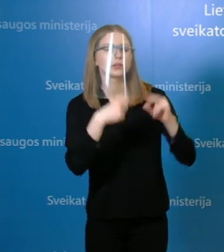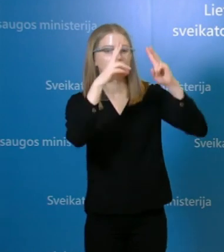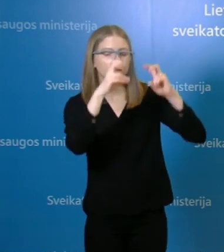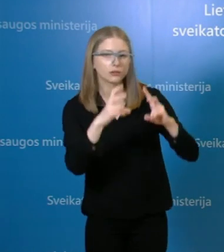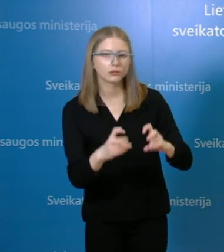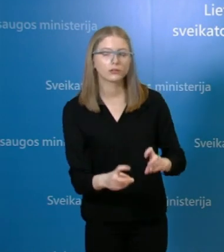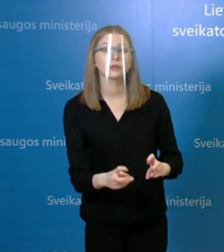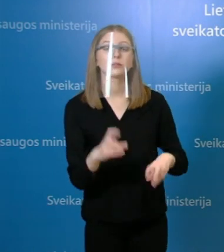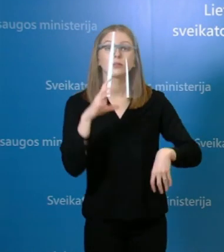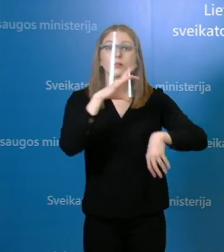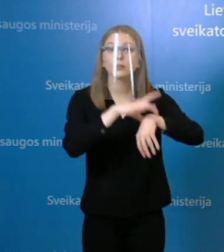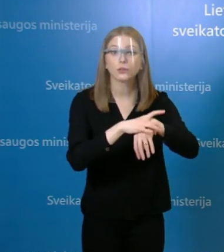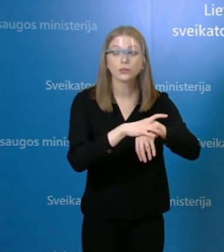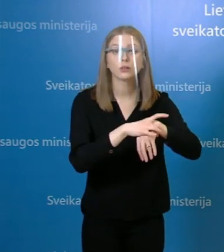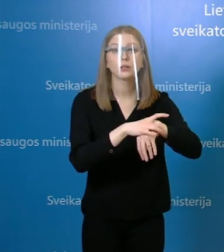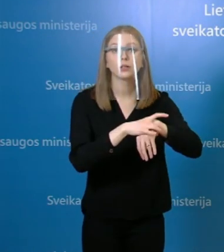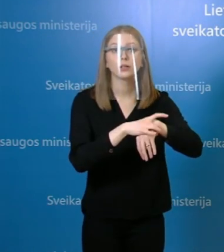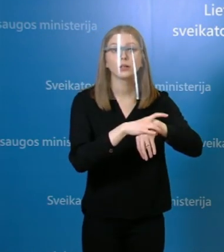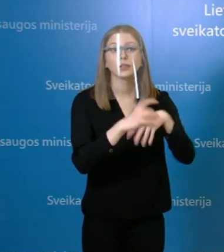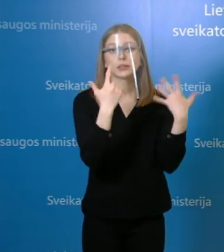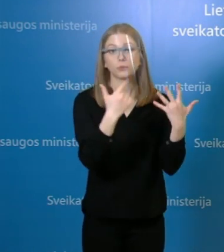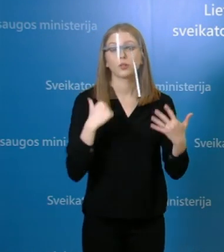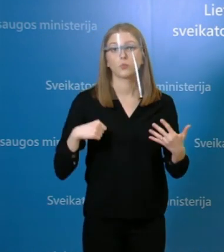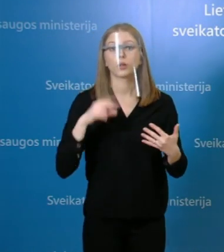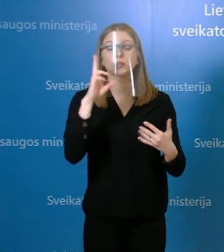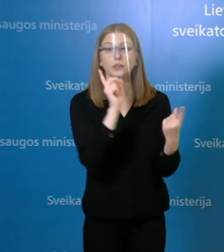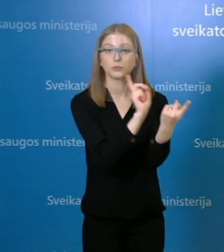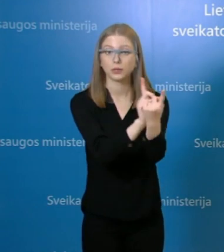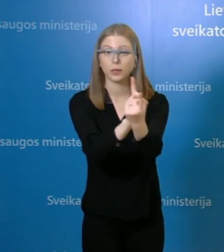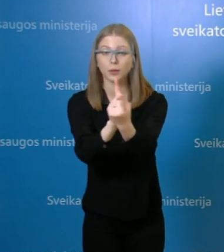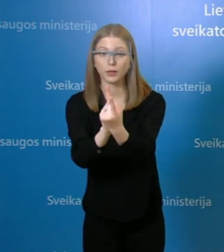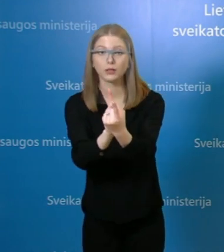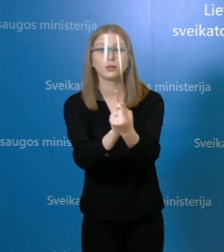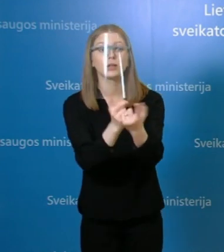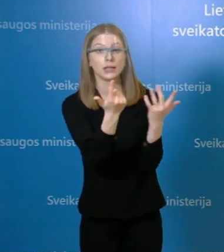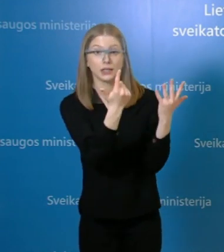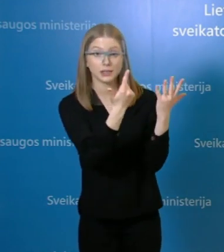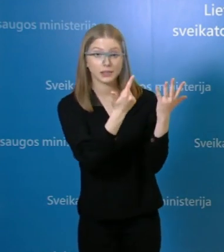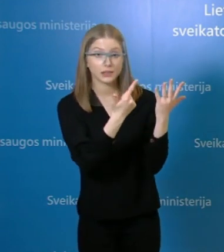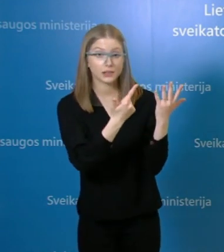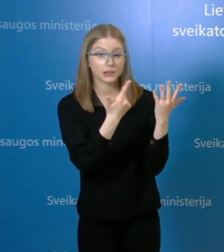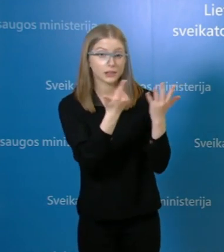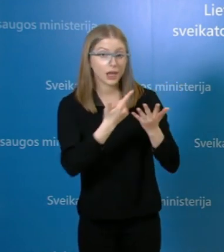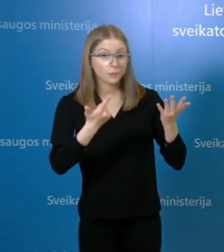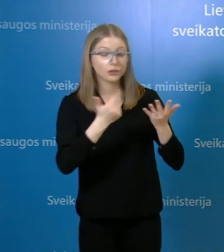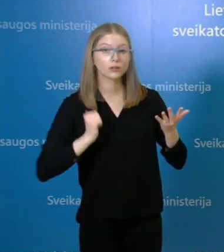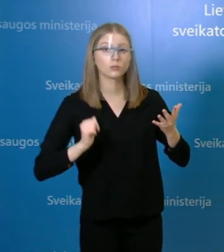buvo nustatyti septinę artimą saldį turėjo asmenys, jie yra izoliuoti ir su Vilniaus pataisos namuose kalinčiais ir juos